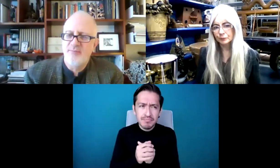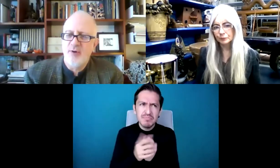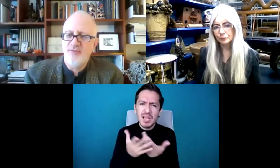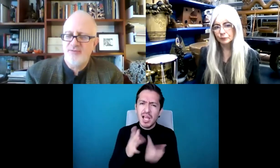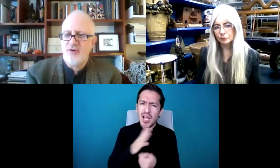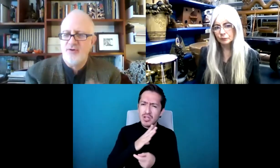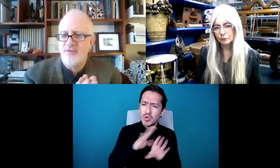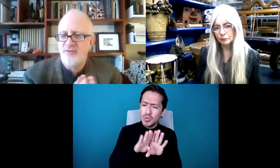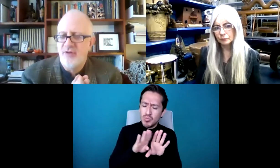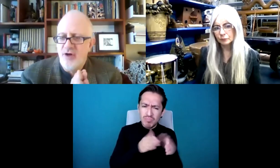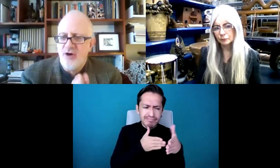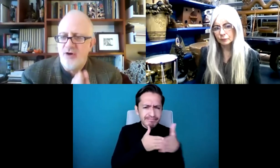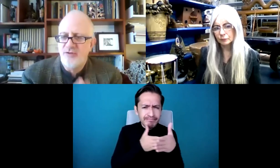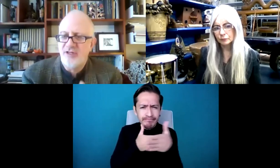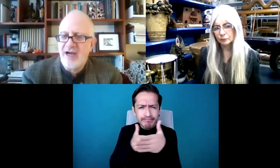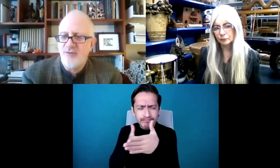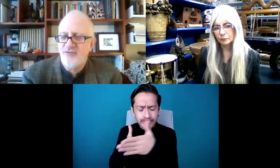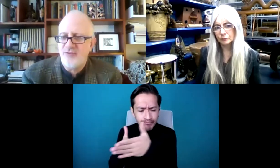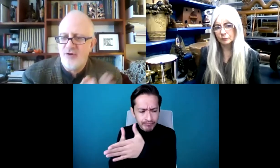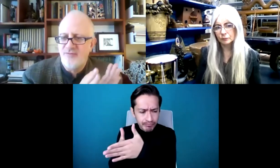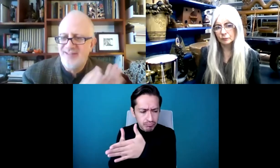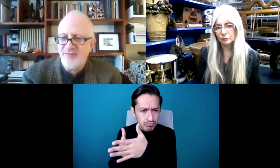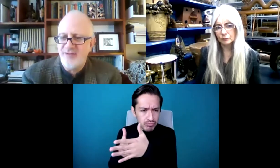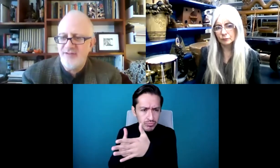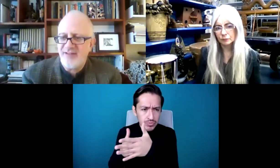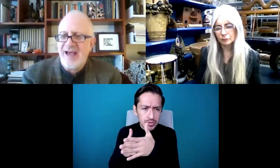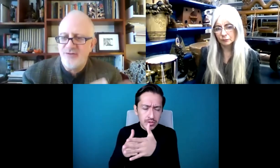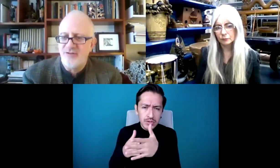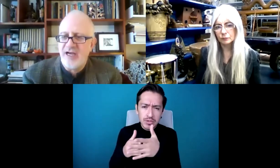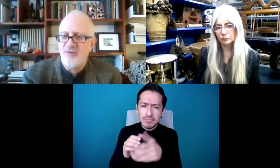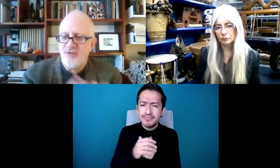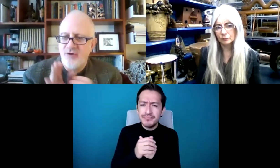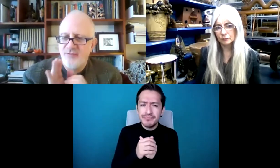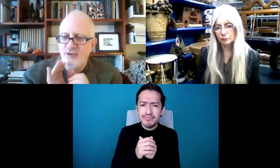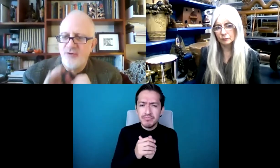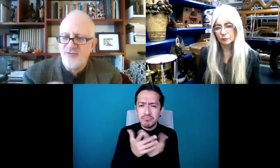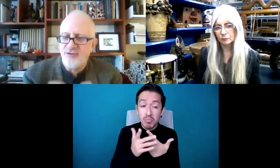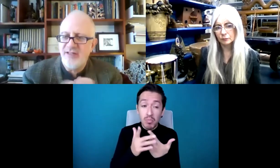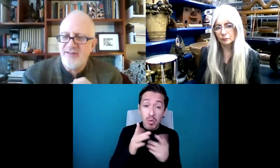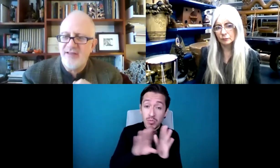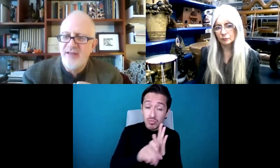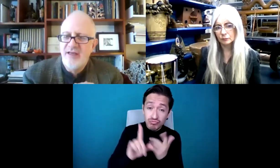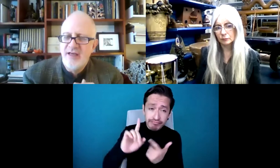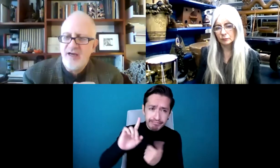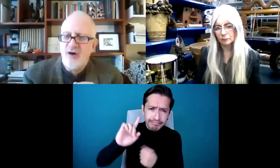obstáculos similares, tanto por tu sordera